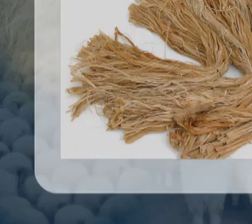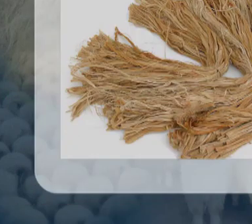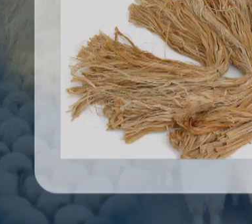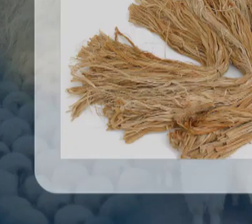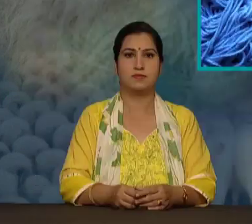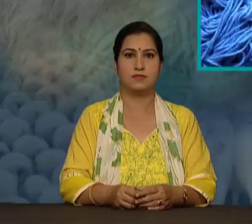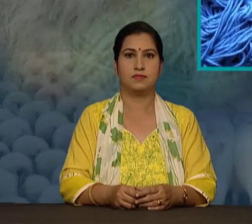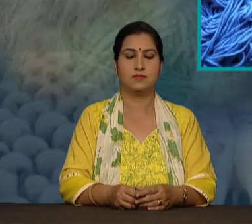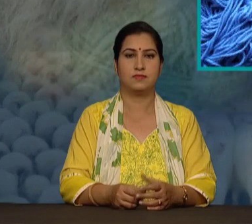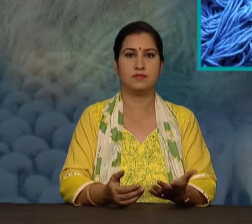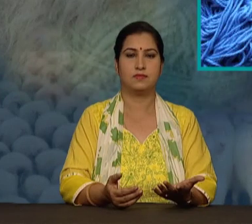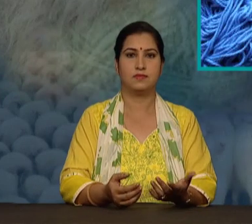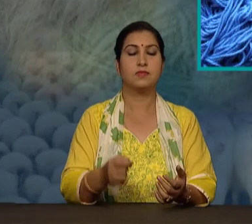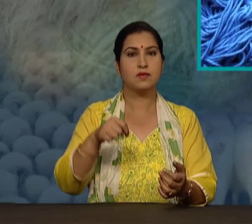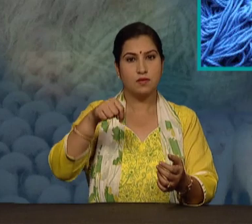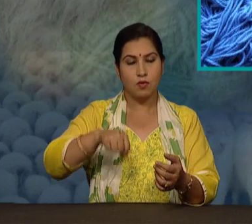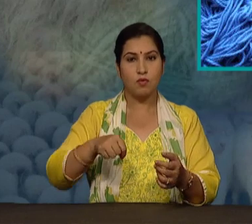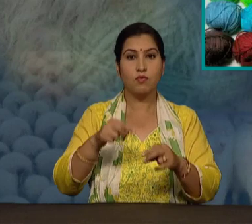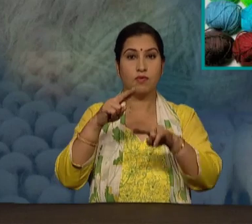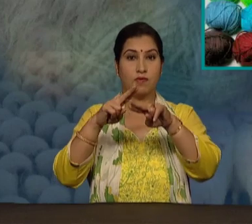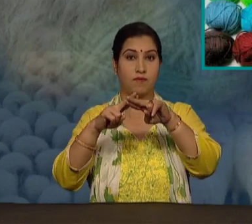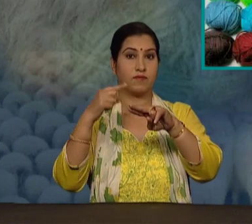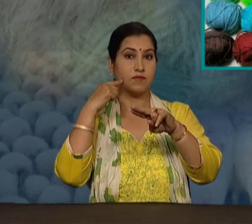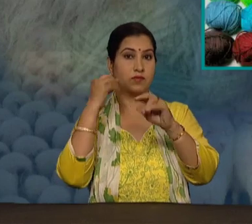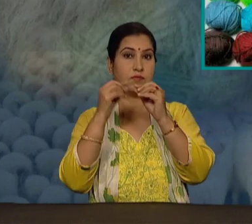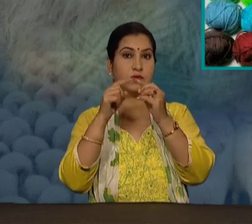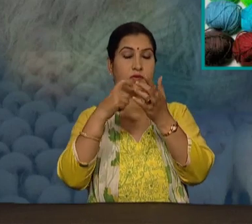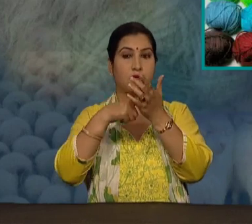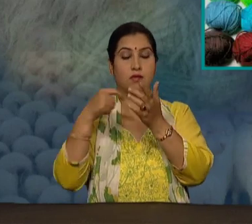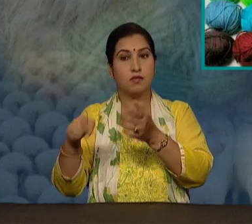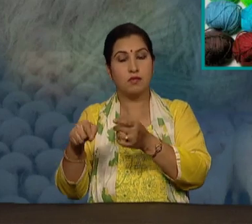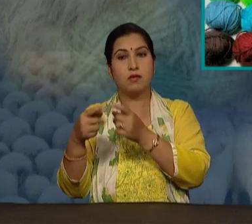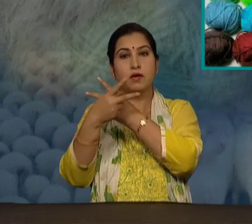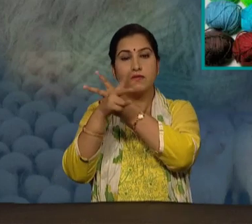अब रेशों को विभिन रंगों में रंगा जाएगा